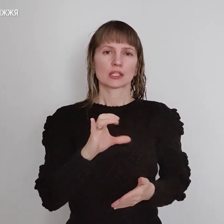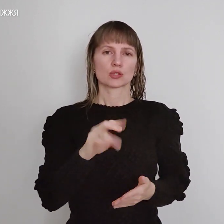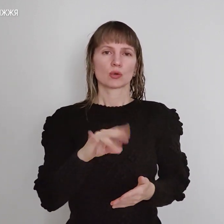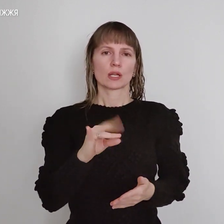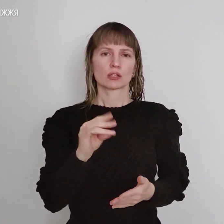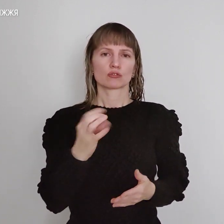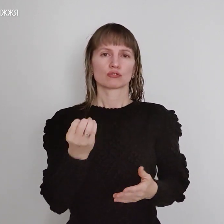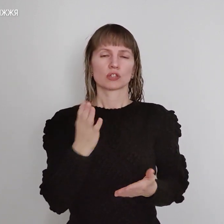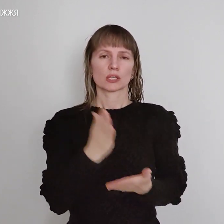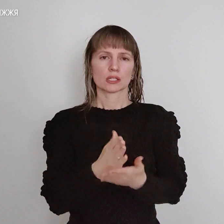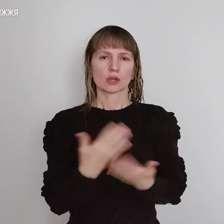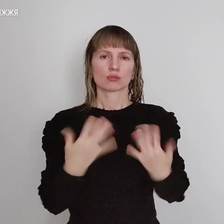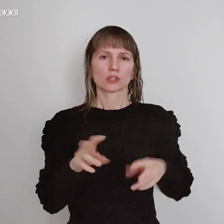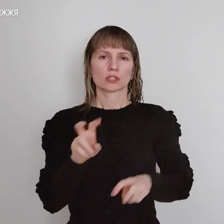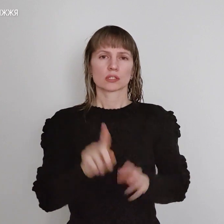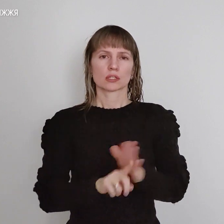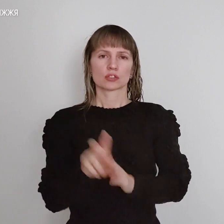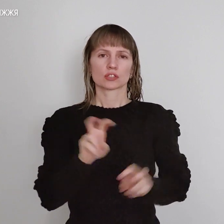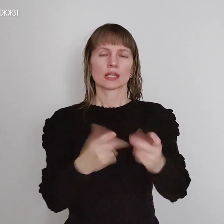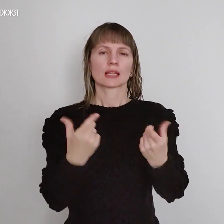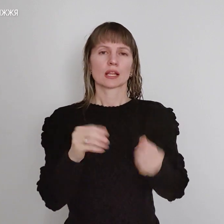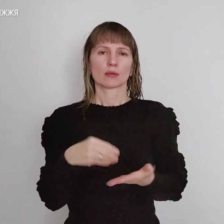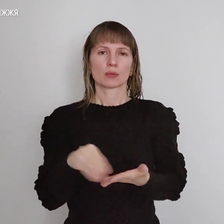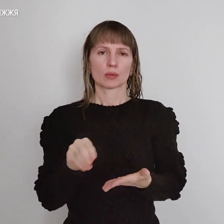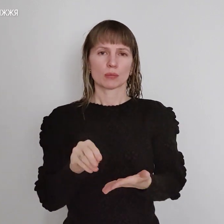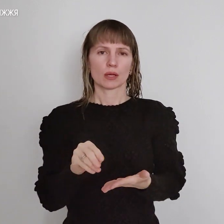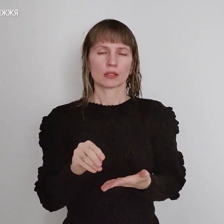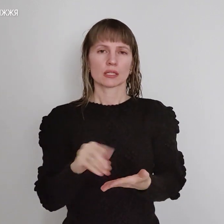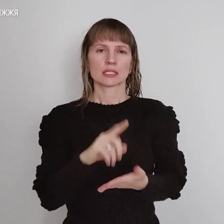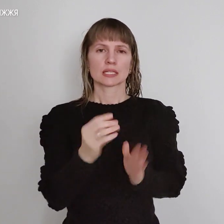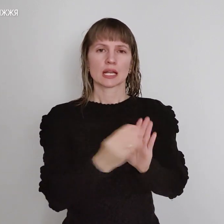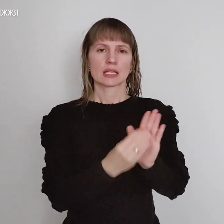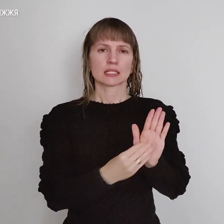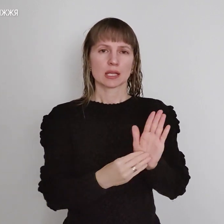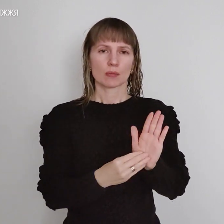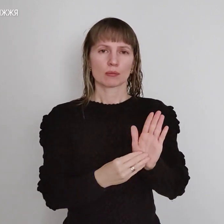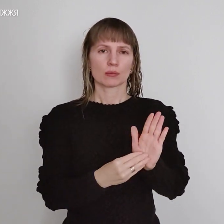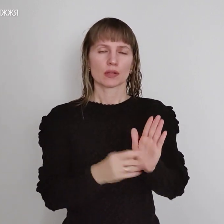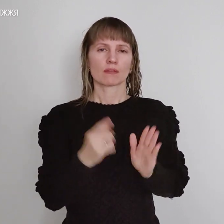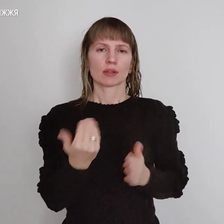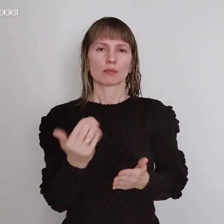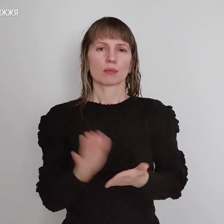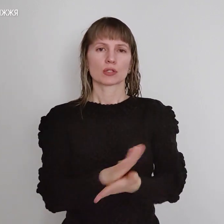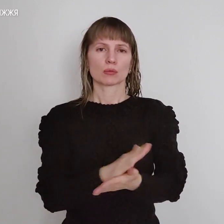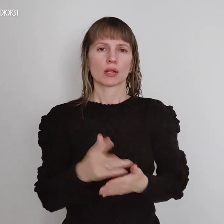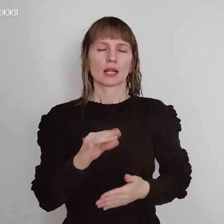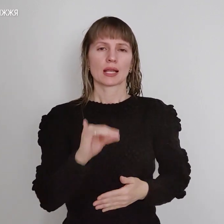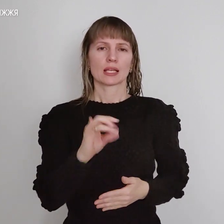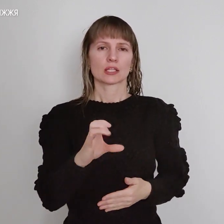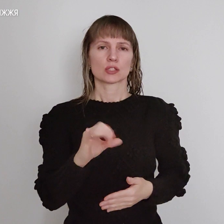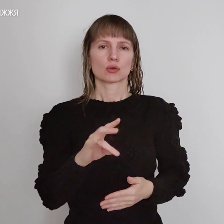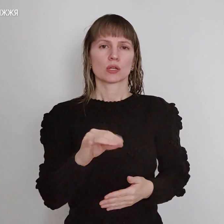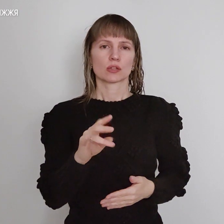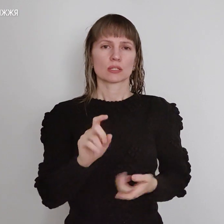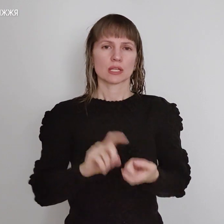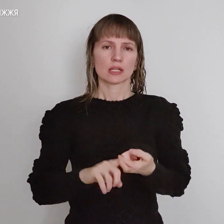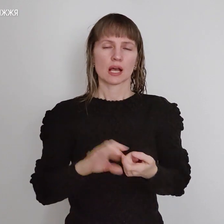але вже почала шубати, де придбати. За рецептом він безоплатний для інсуліну залежних, але не у всіх